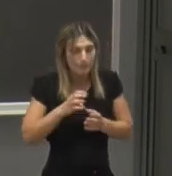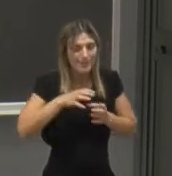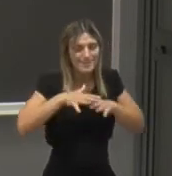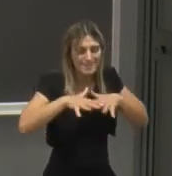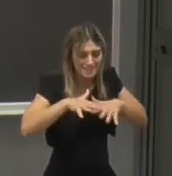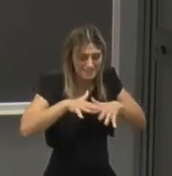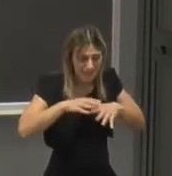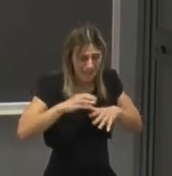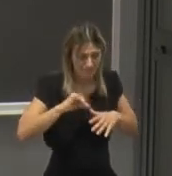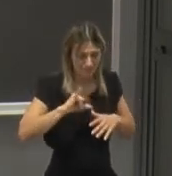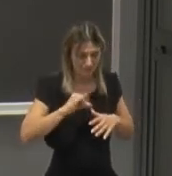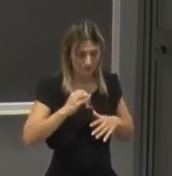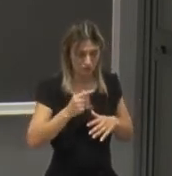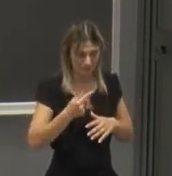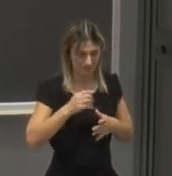complessi